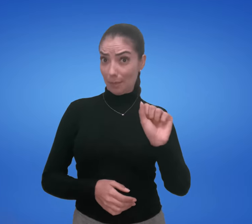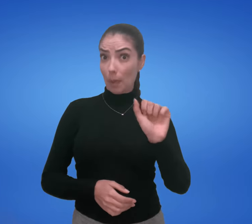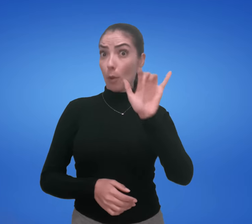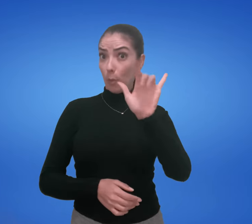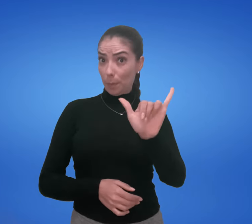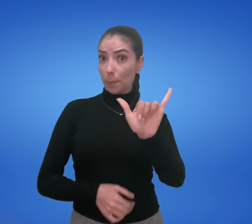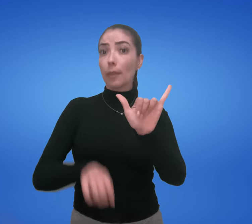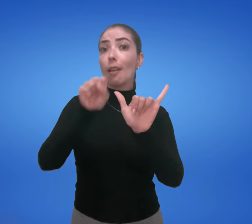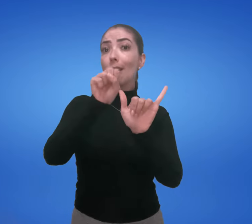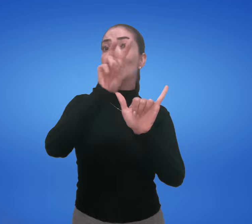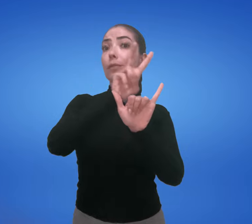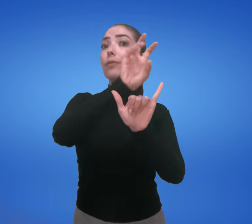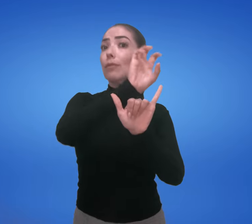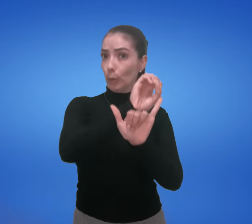Em S, V, V,